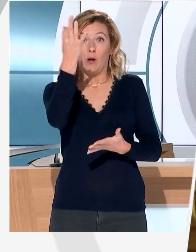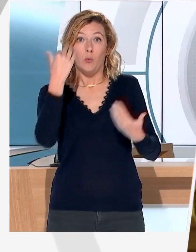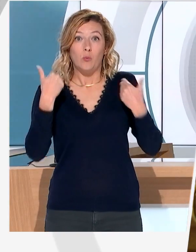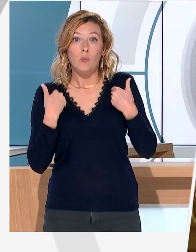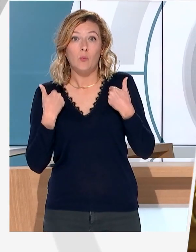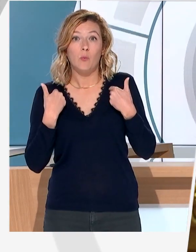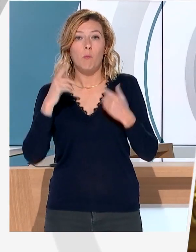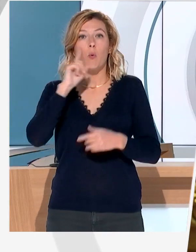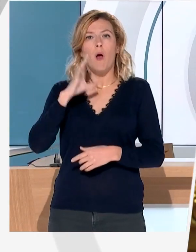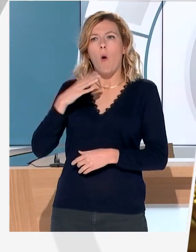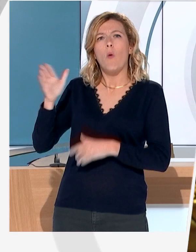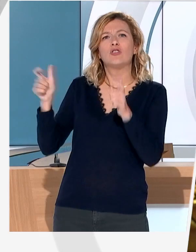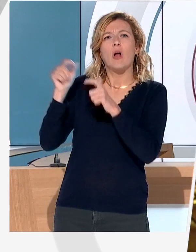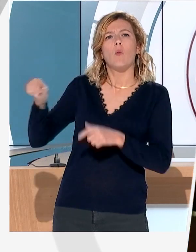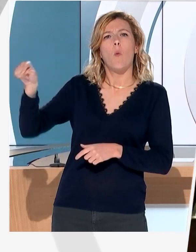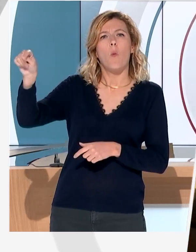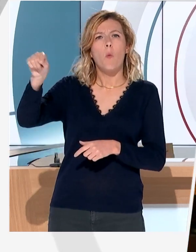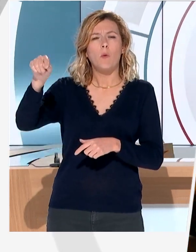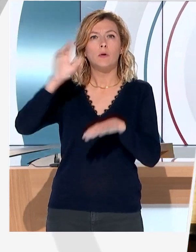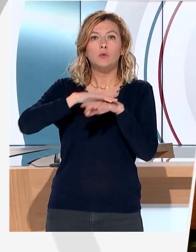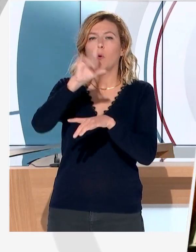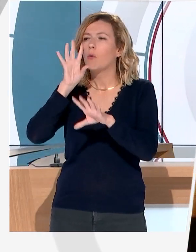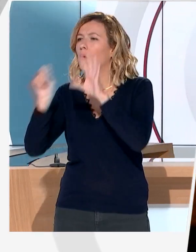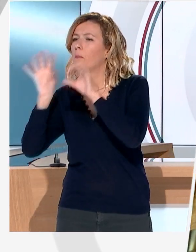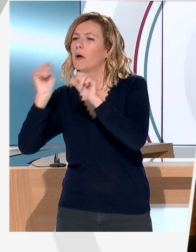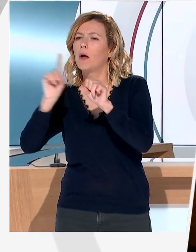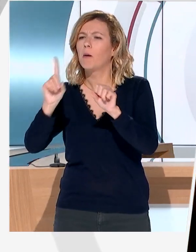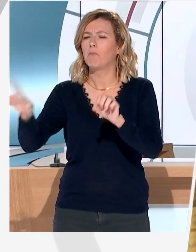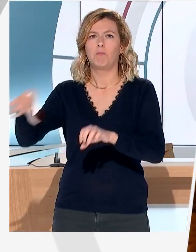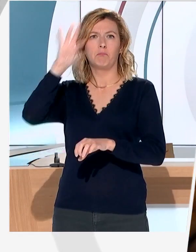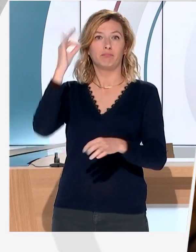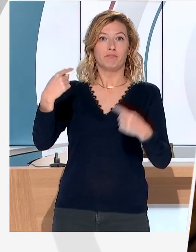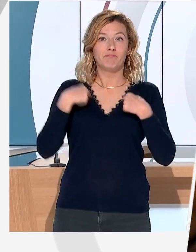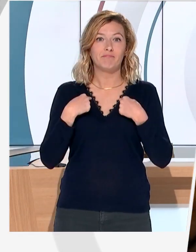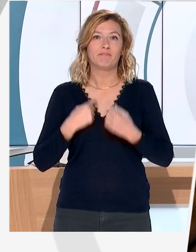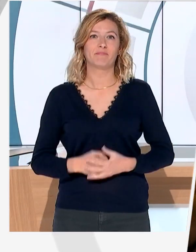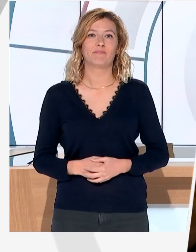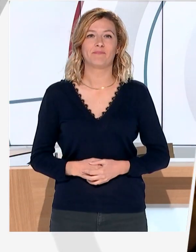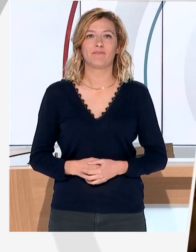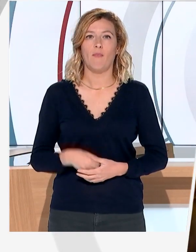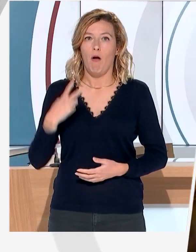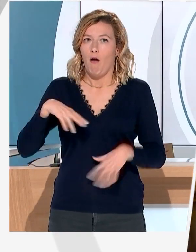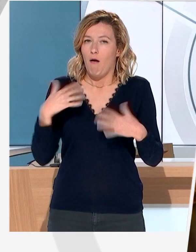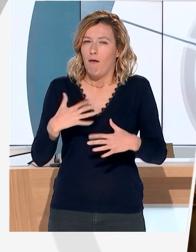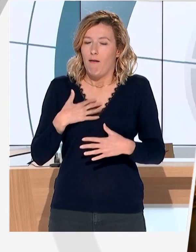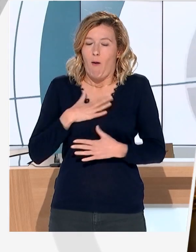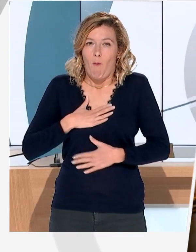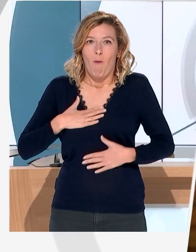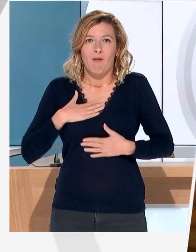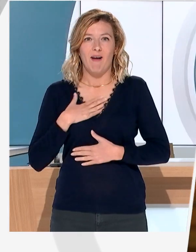plusieurs châteaux qui pouvaient peut-être prétendre. Il y eu pas mal de visites de repérage. Et on était extrêmement contents. Et je pense